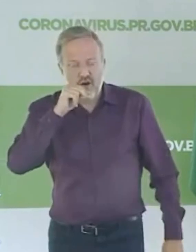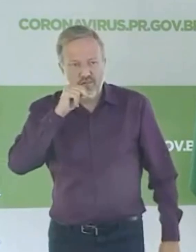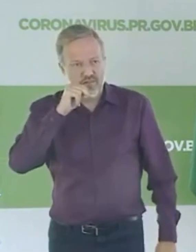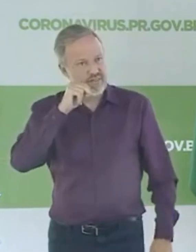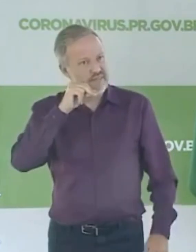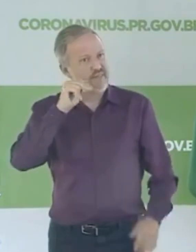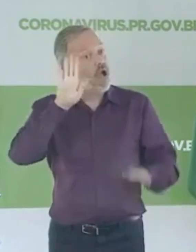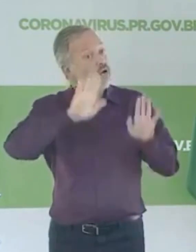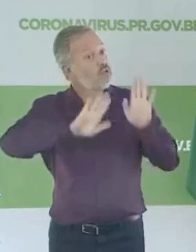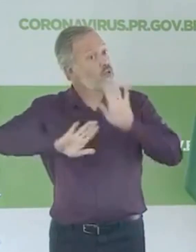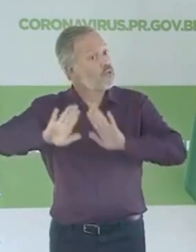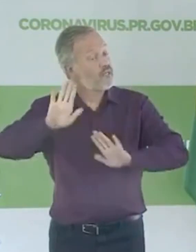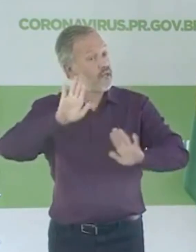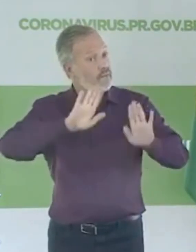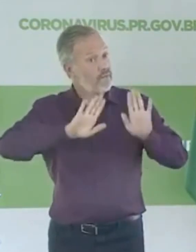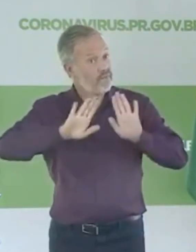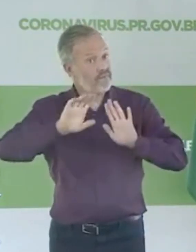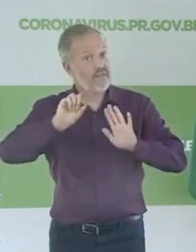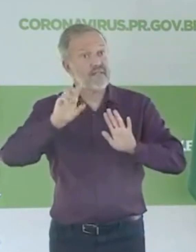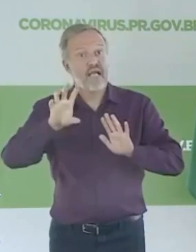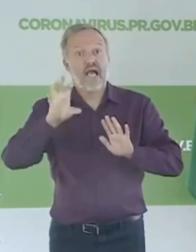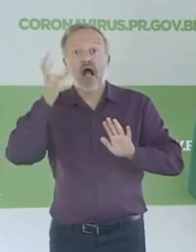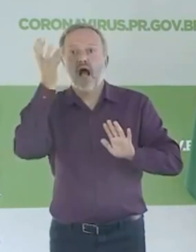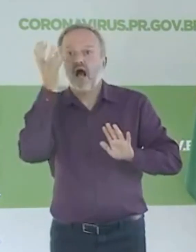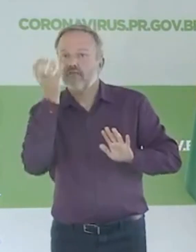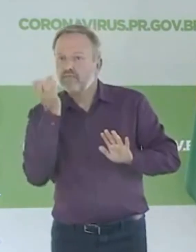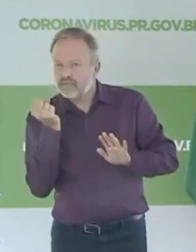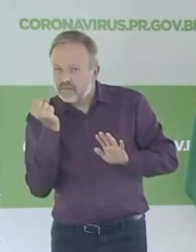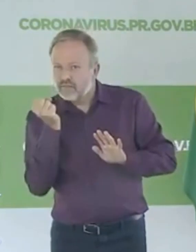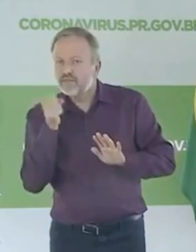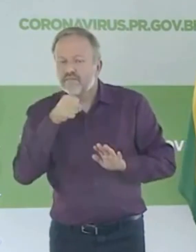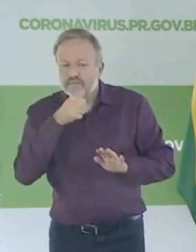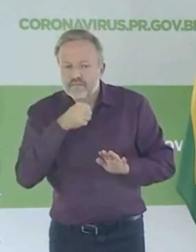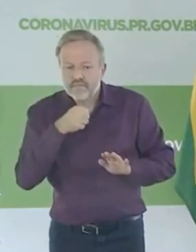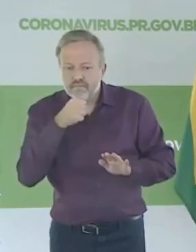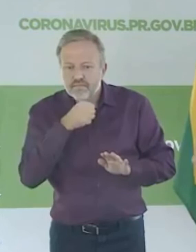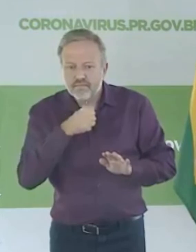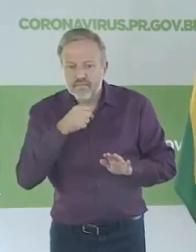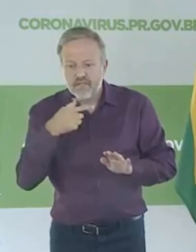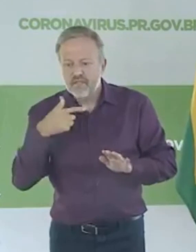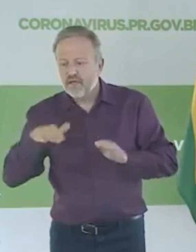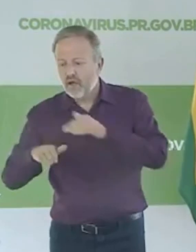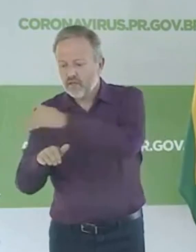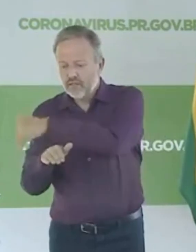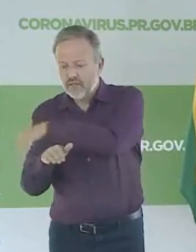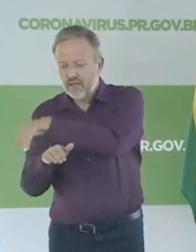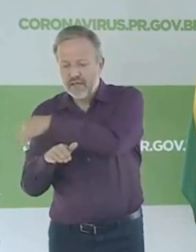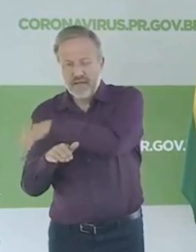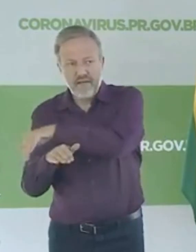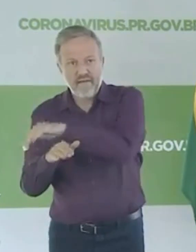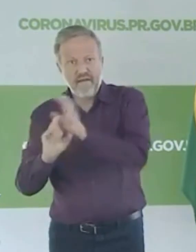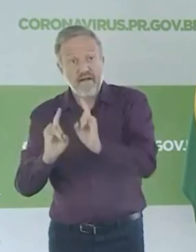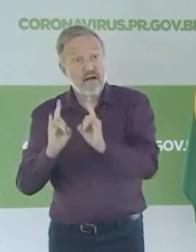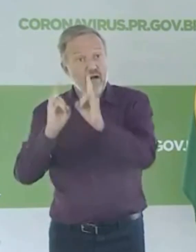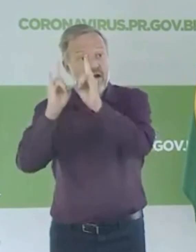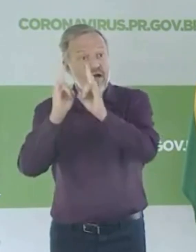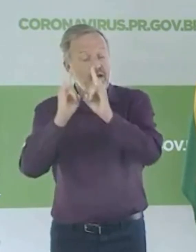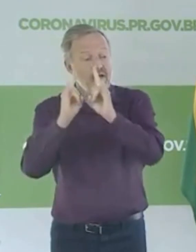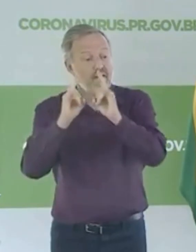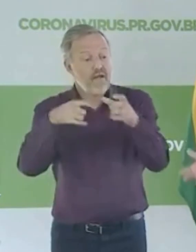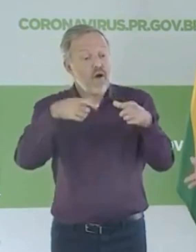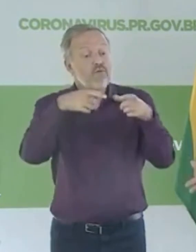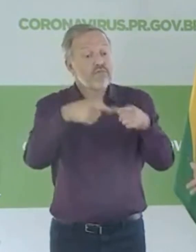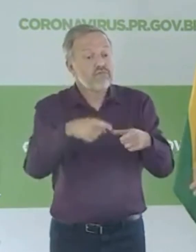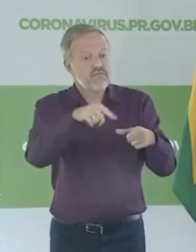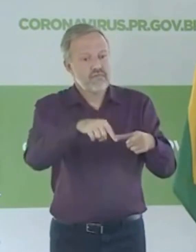você puder, adotar um idoso é importante. Às vezes você, na sua rua, no seu apartamento, no seu bairro, tem